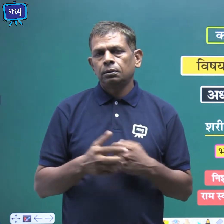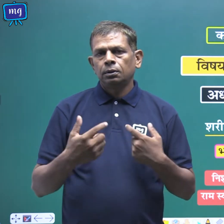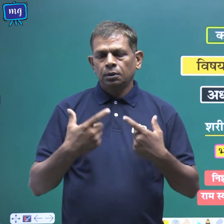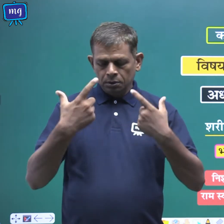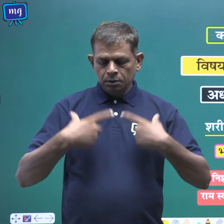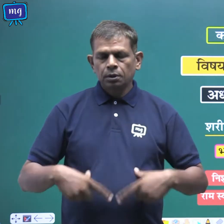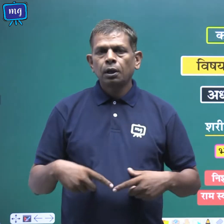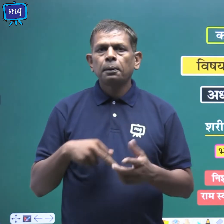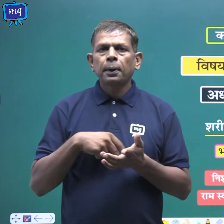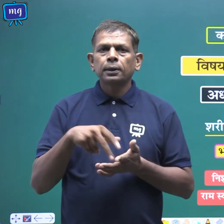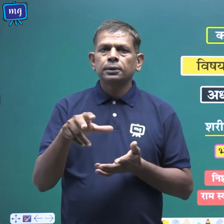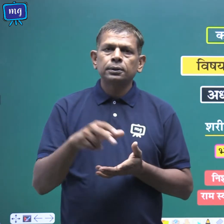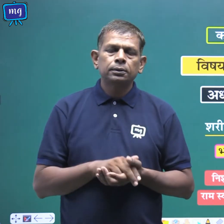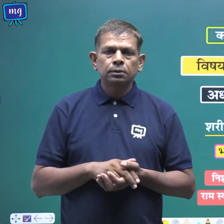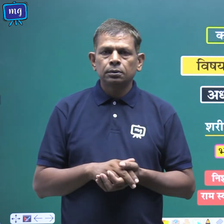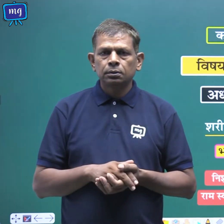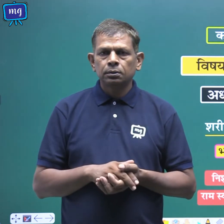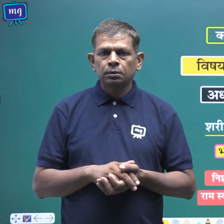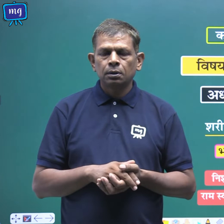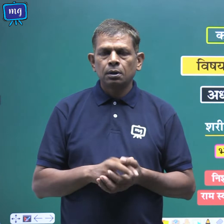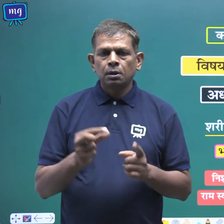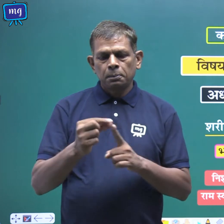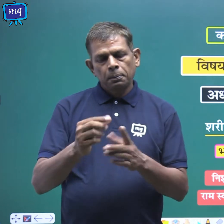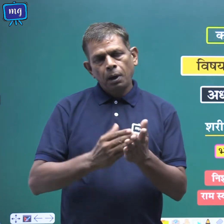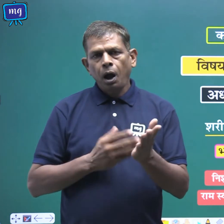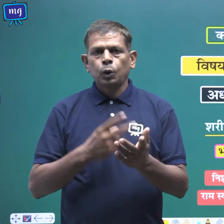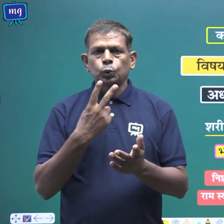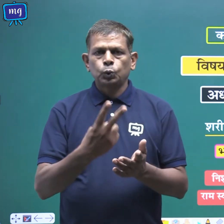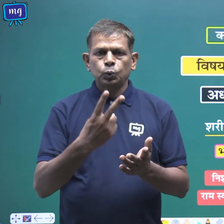में गती भाग दो